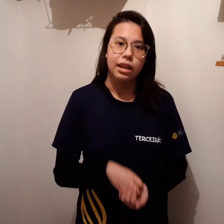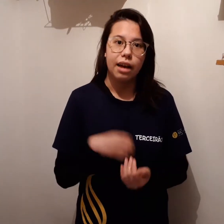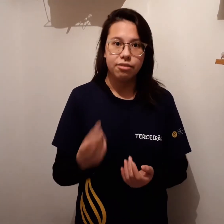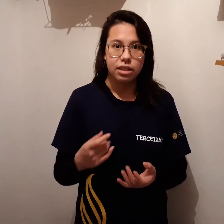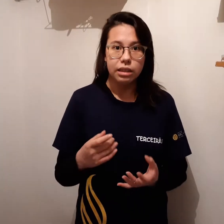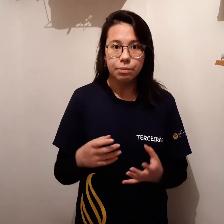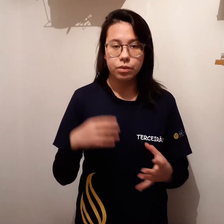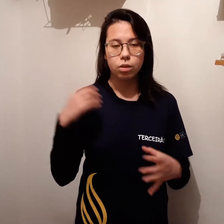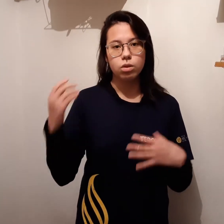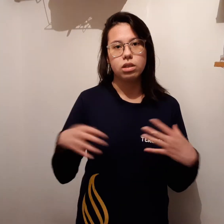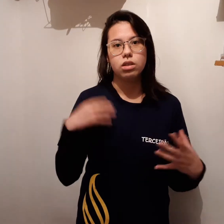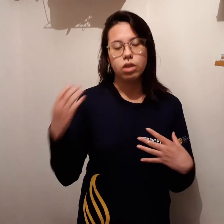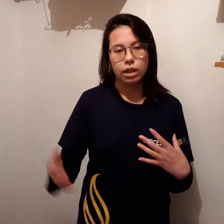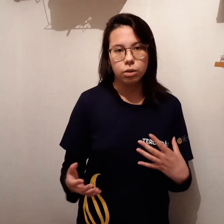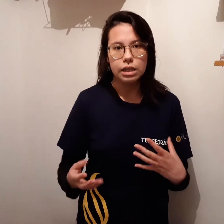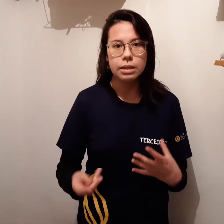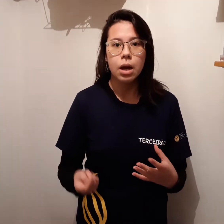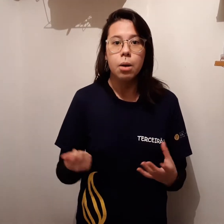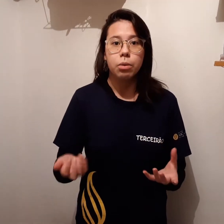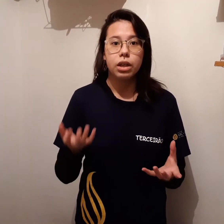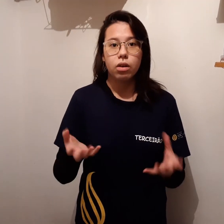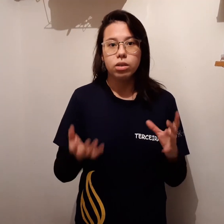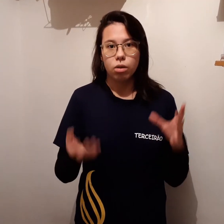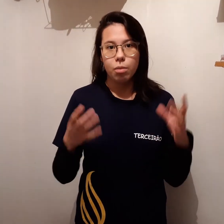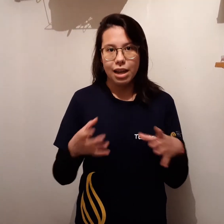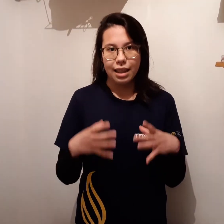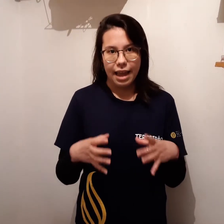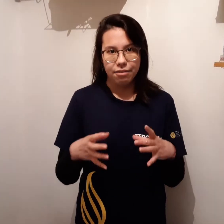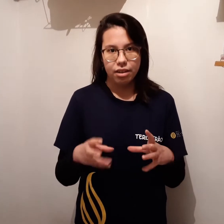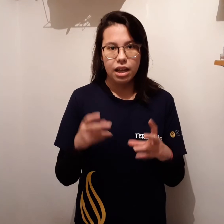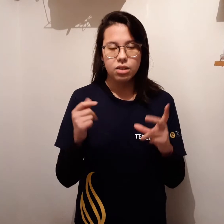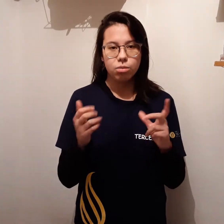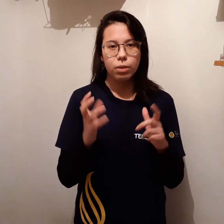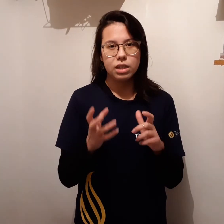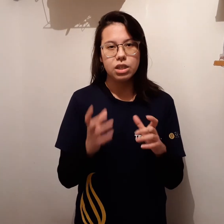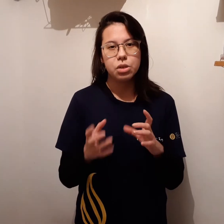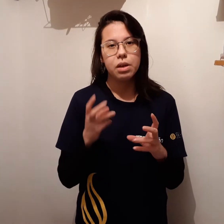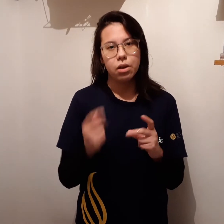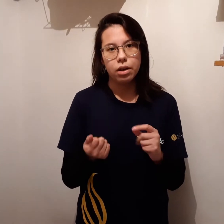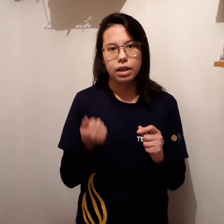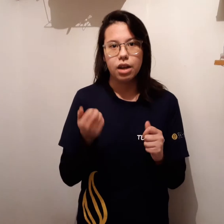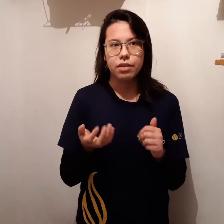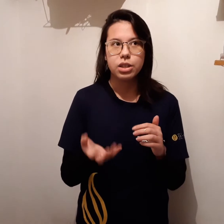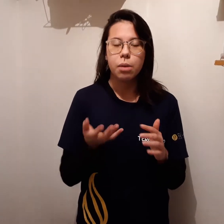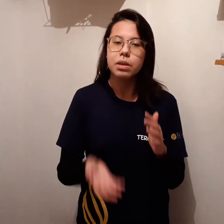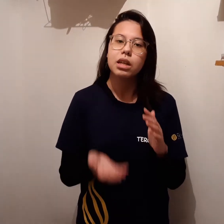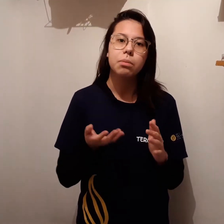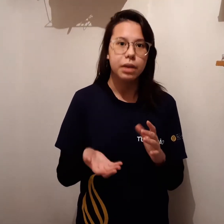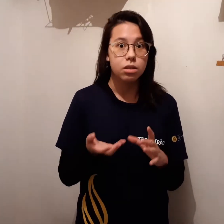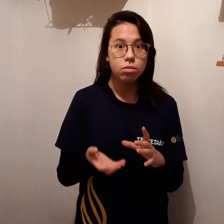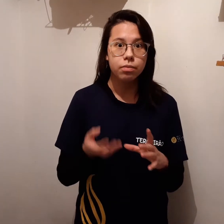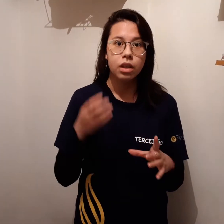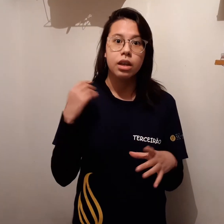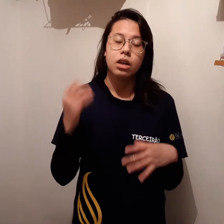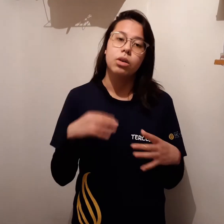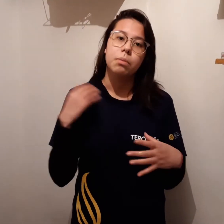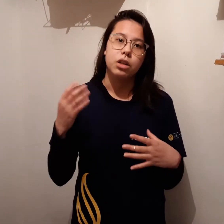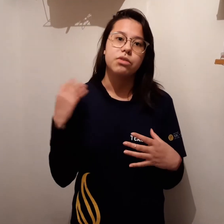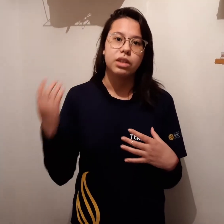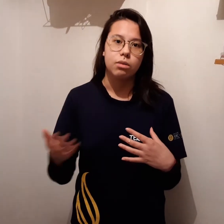a vida dos jogadores, porque como ele é leve, eles vão poder sentir melhor, ao invés de só pensar no peso, o que pode afetar o